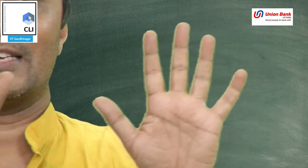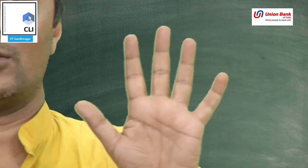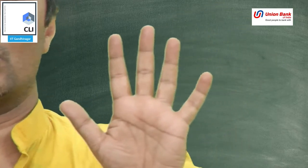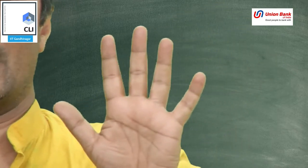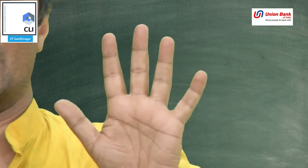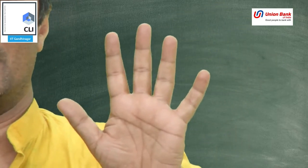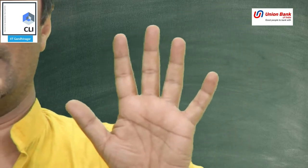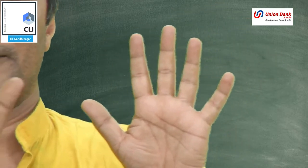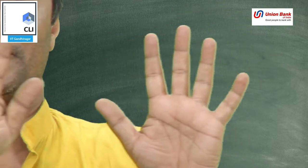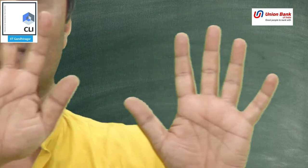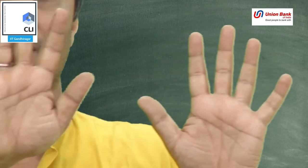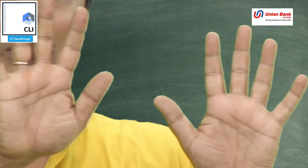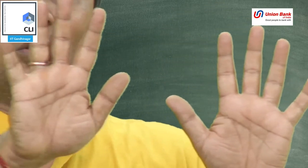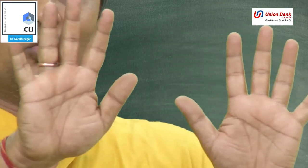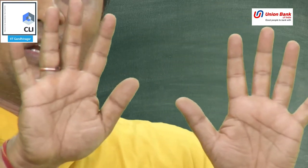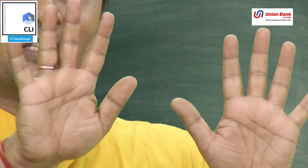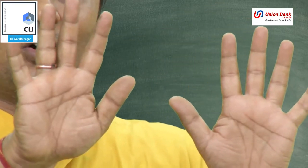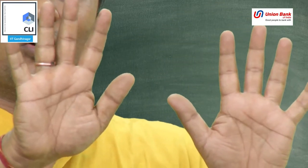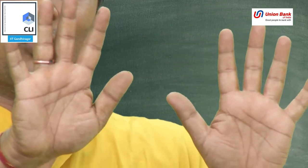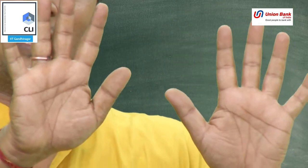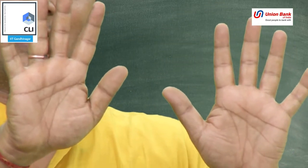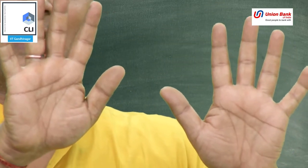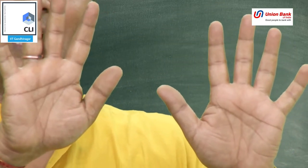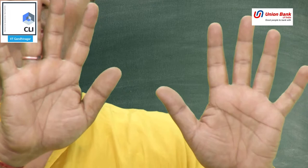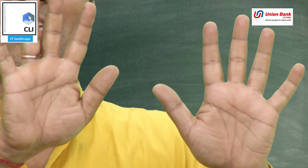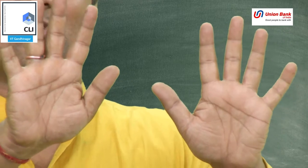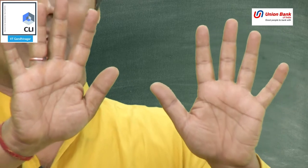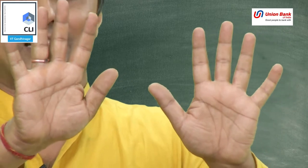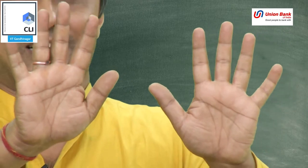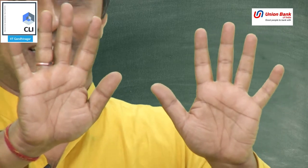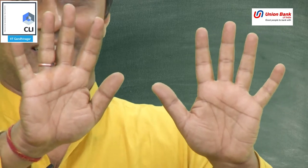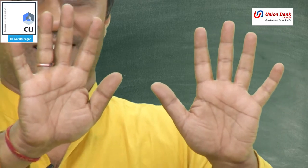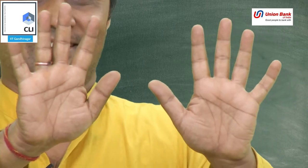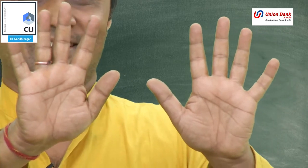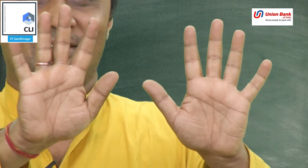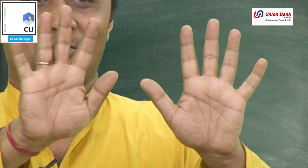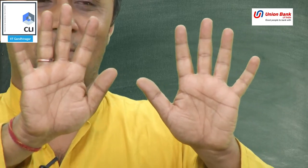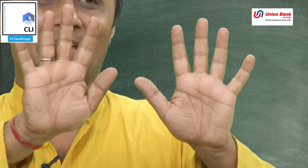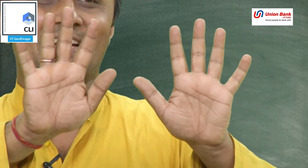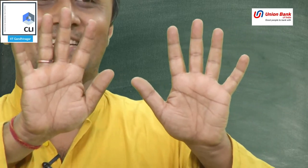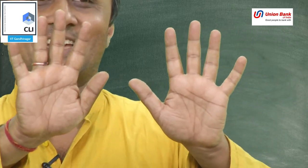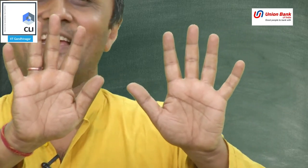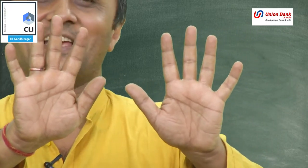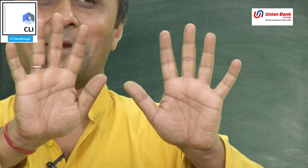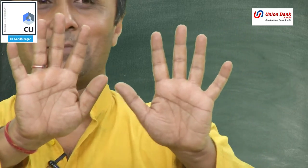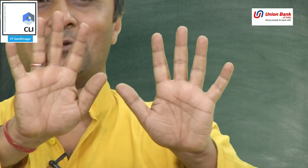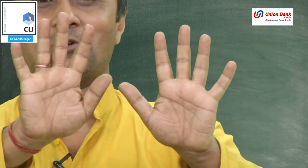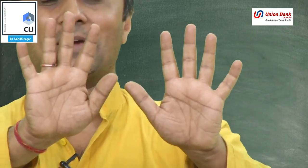से दूसरे हाथ में 19 और 19,38 हो जाते हैं तो अब ये कह सकते हैं कि हम अपनी उंगलियों पे